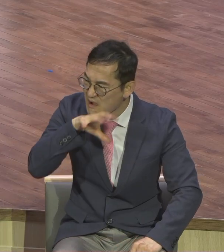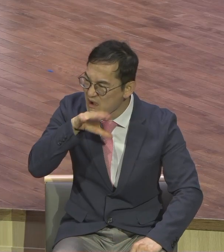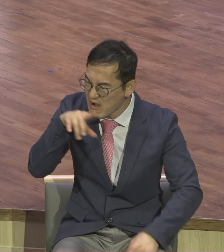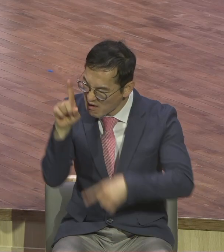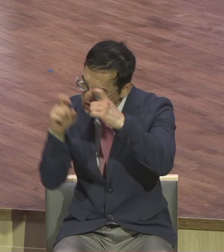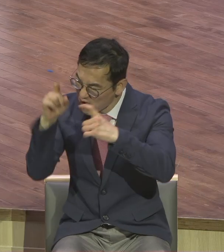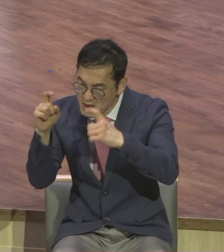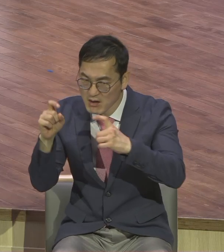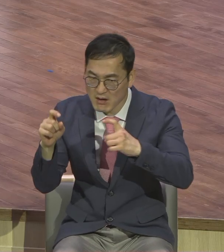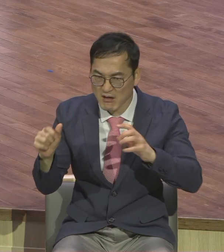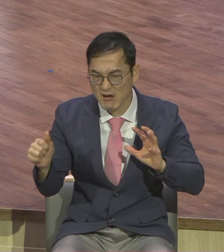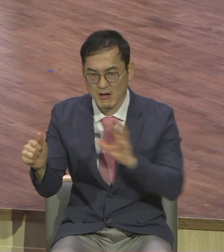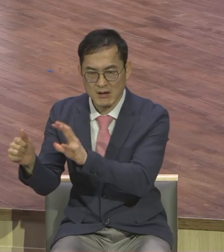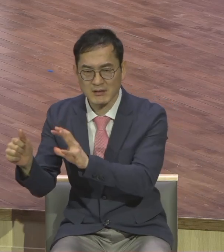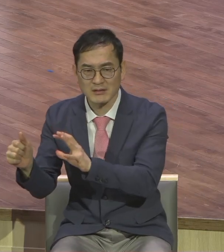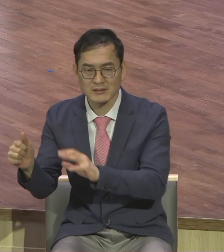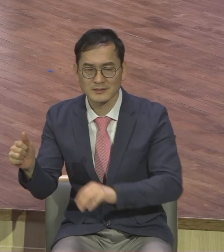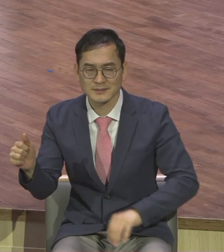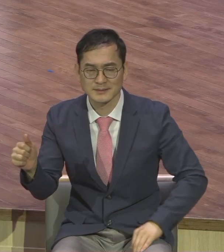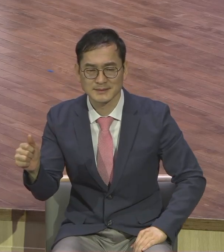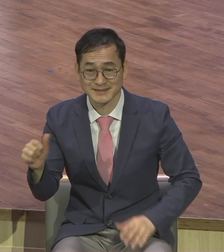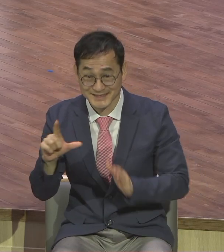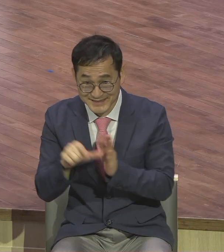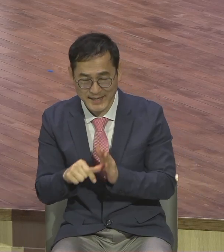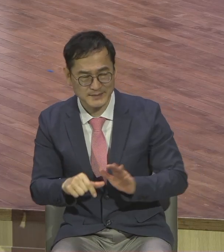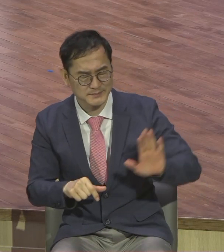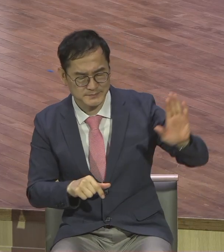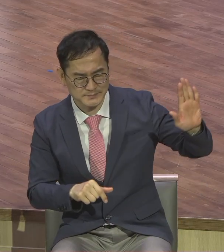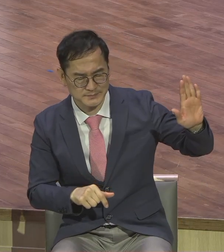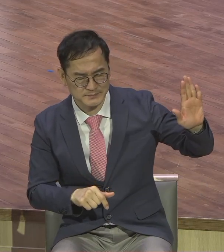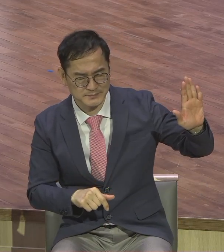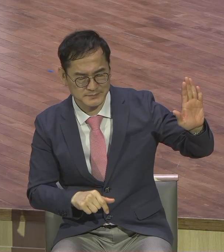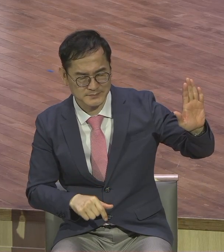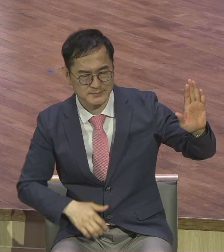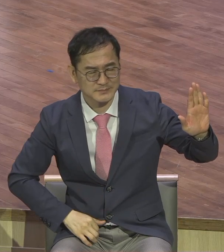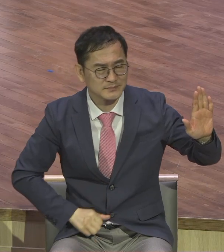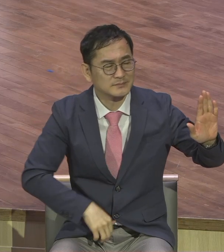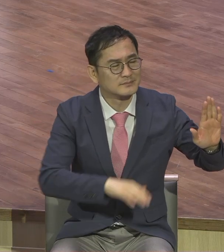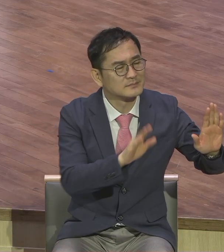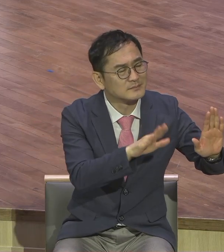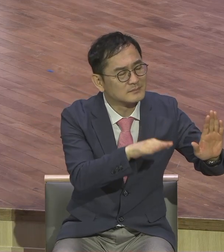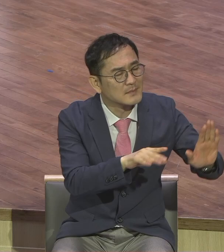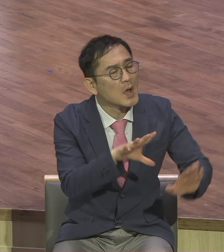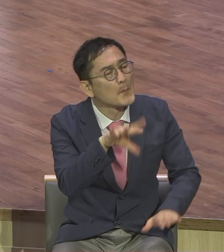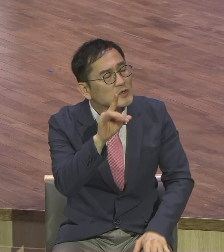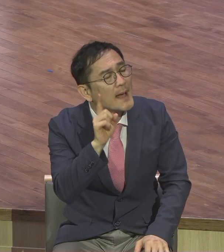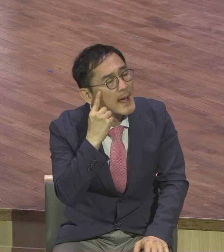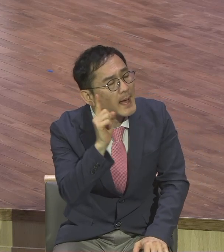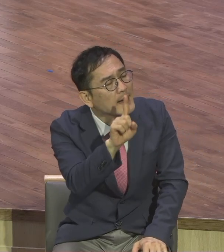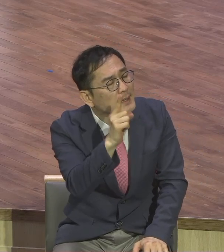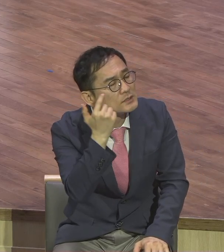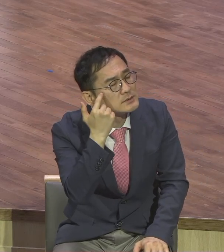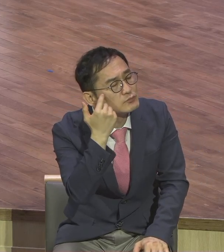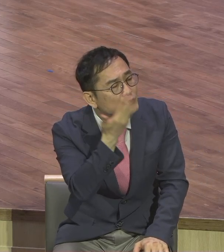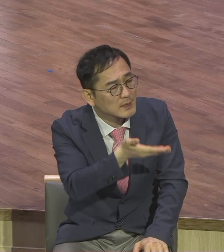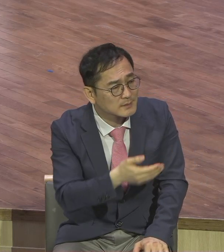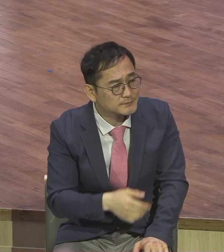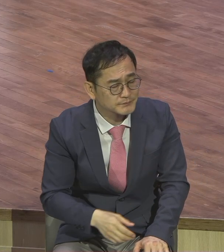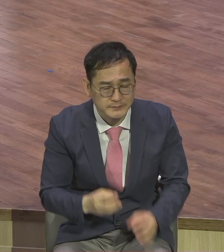이때 예수님께서 바로 답변하지 않으시고 여기로 한 가지 질문합니다. 요한의 세례가 어디로부터